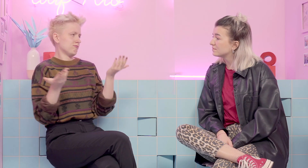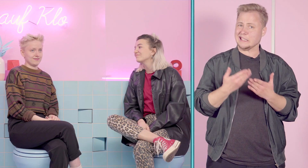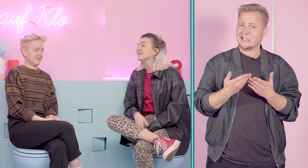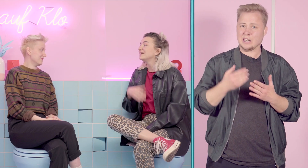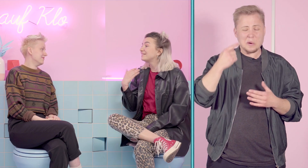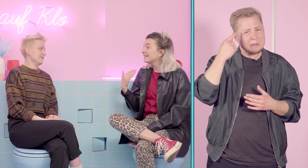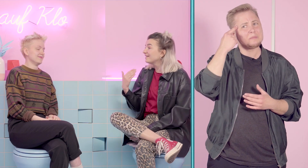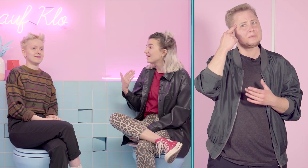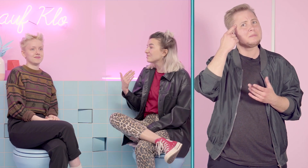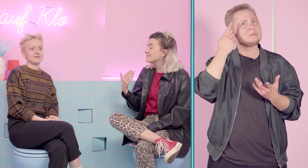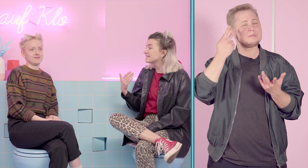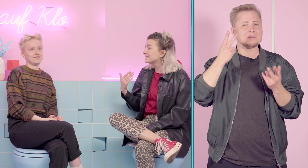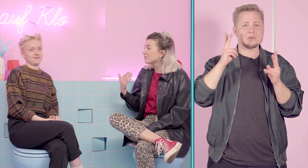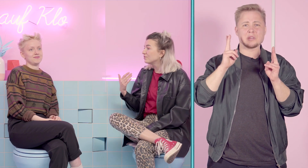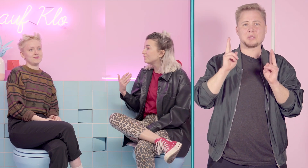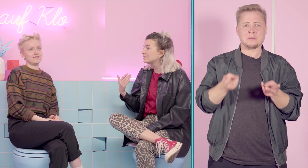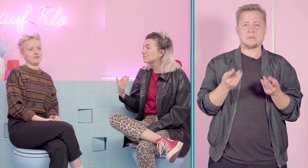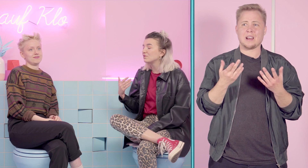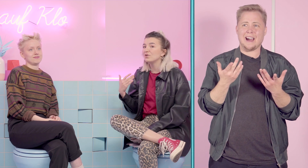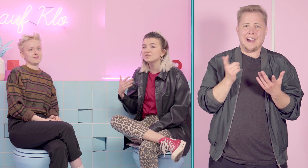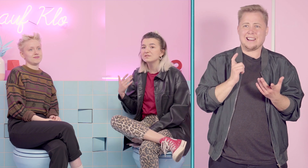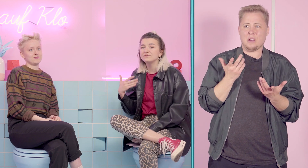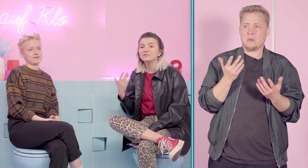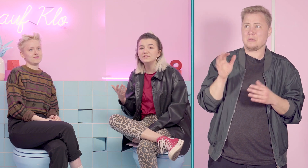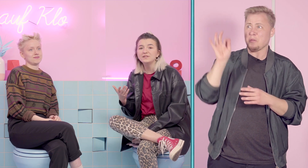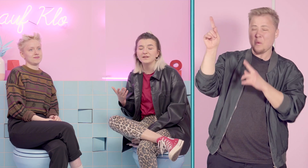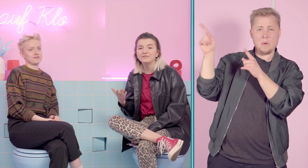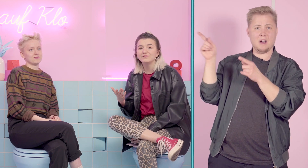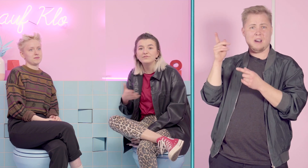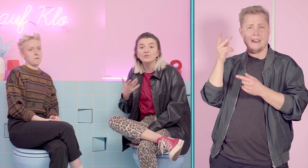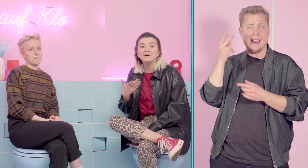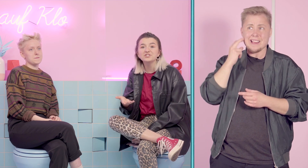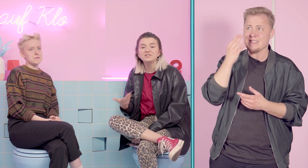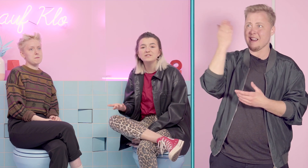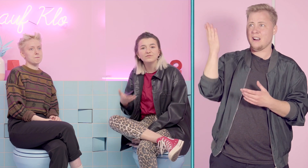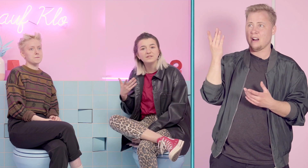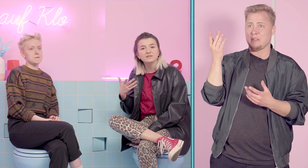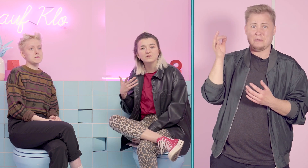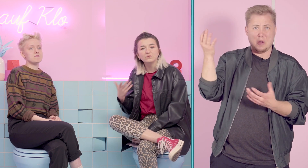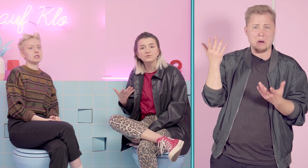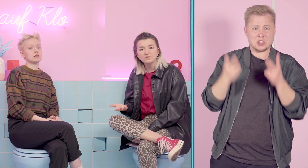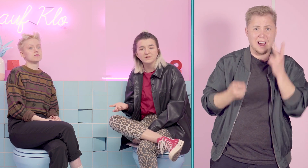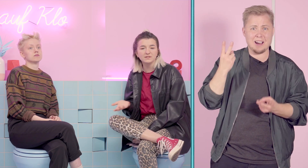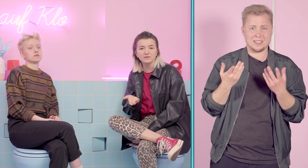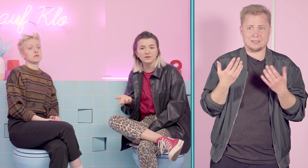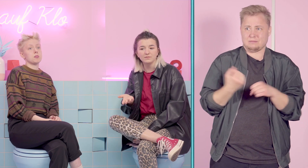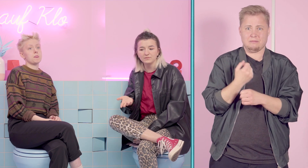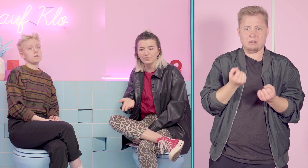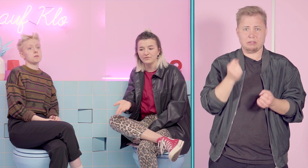doch an. Da denke ich halt auch immer, das ist auch irgendwie so ein Loss für die, für Menschen, die irgendwie diese jungen Stimmen nicht irgendwie